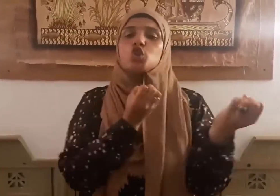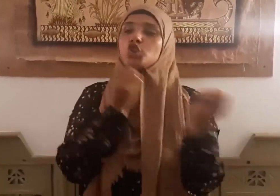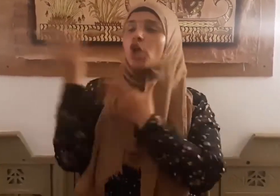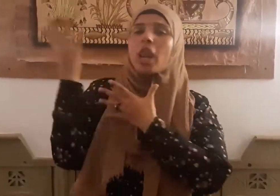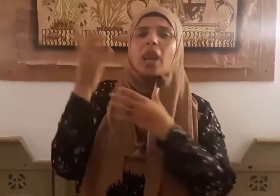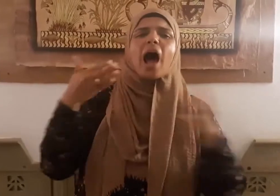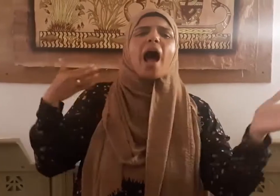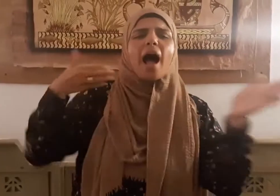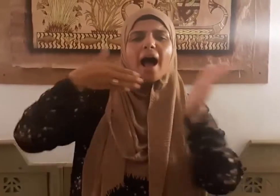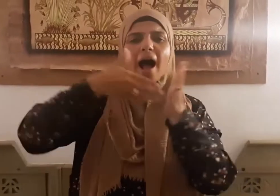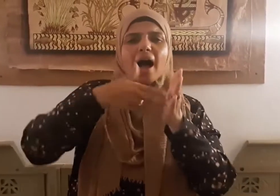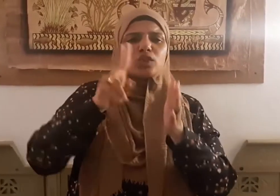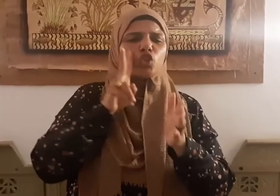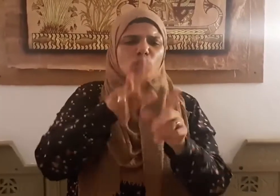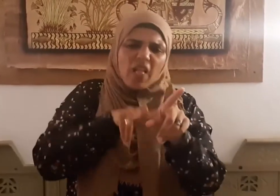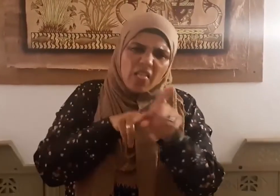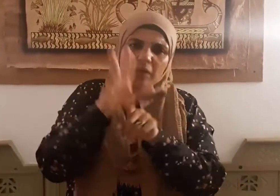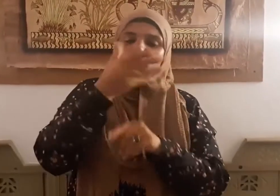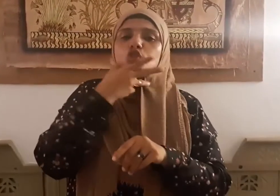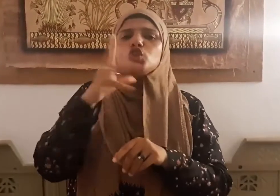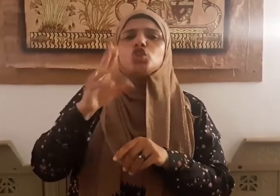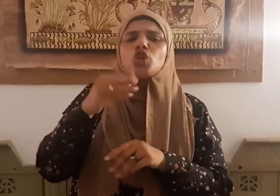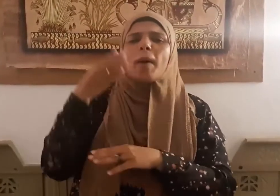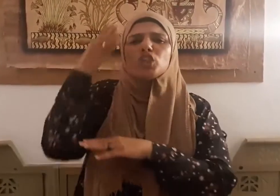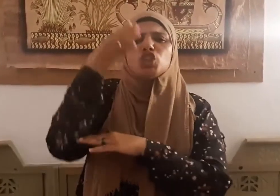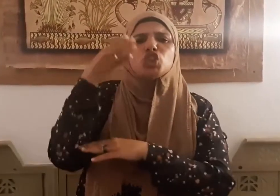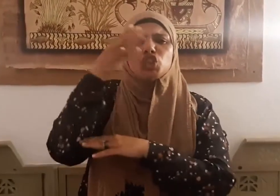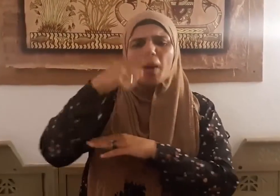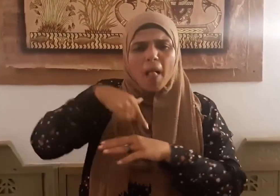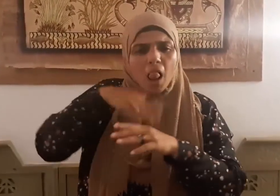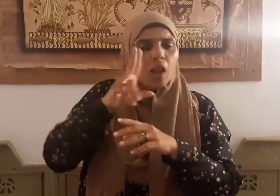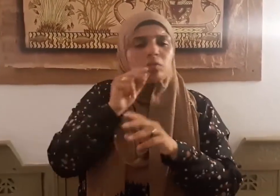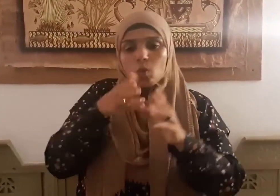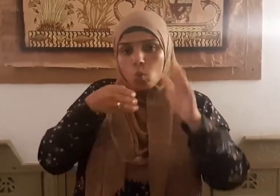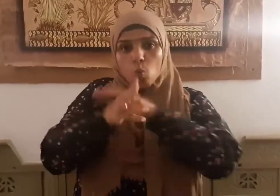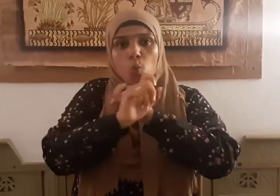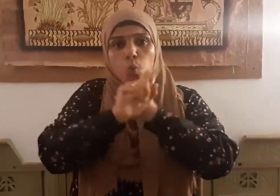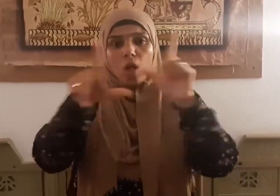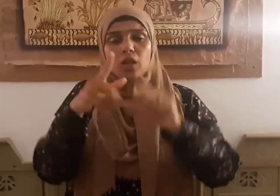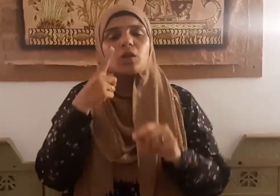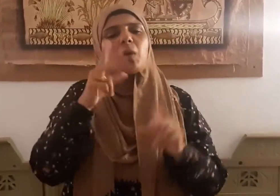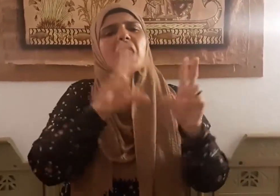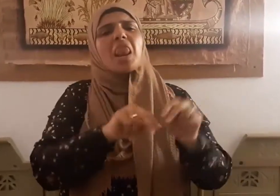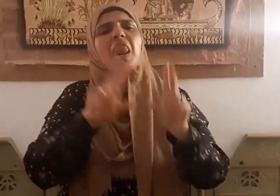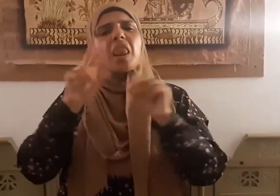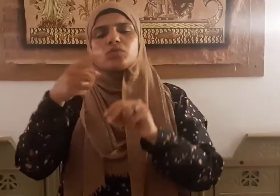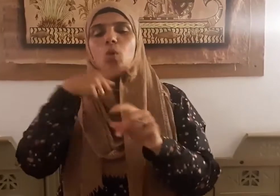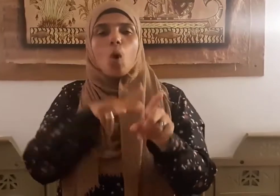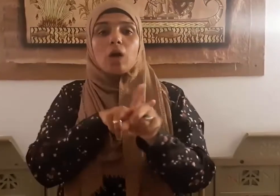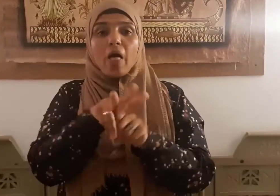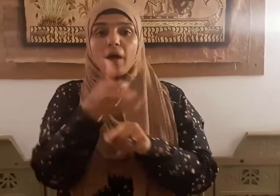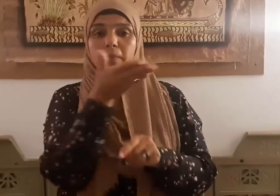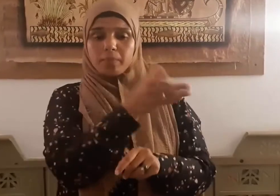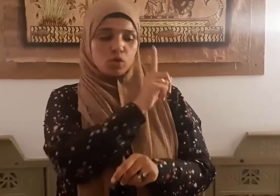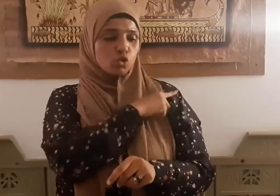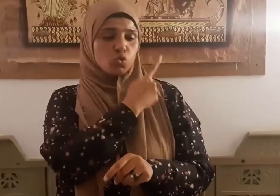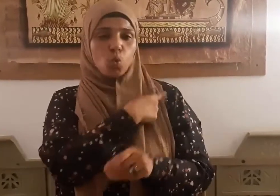حتى يلج الجمل في سم الخياط وكذلك نجزي المجرمين وقال